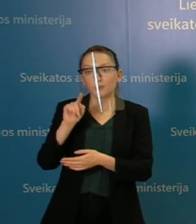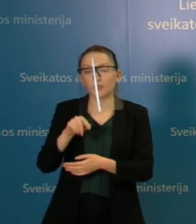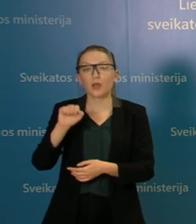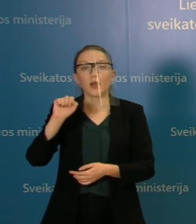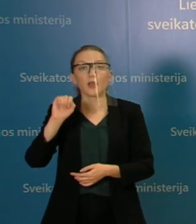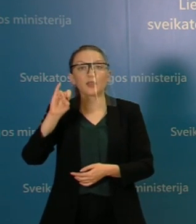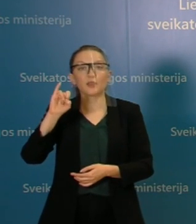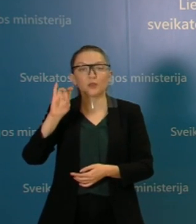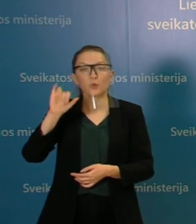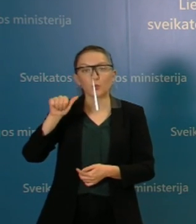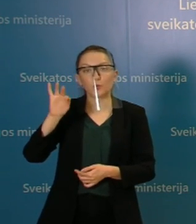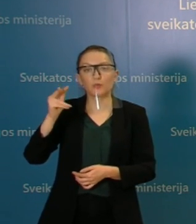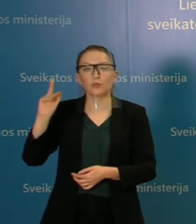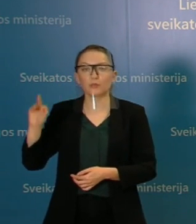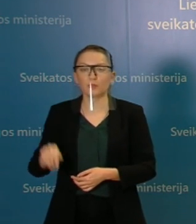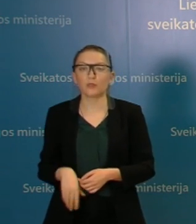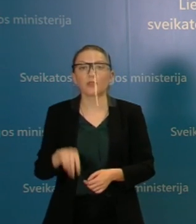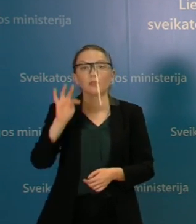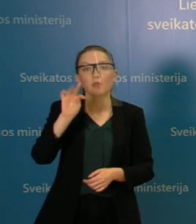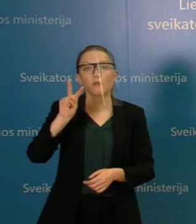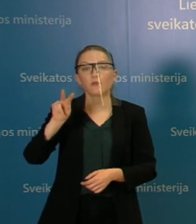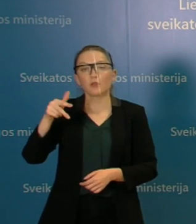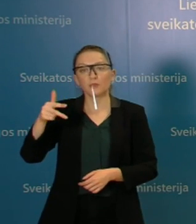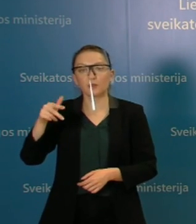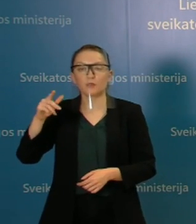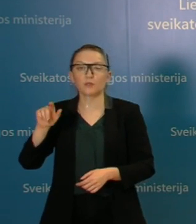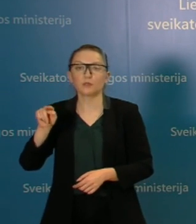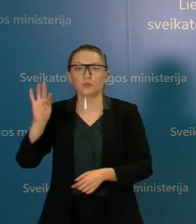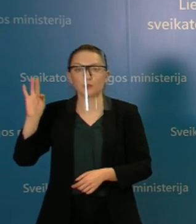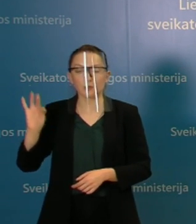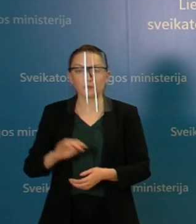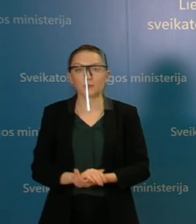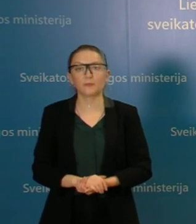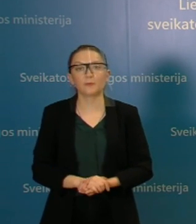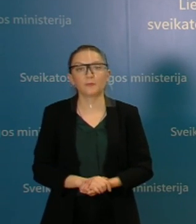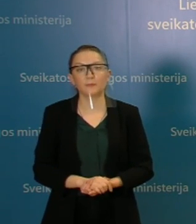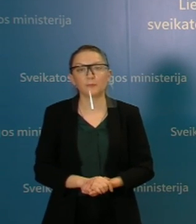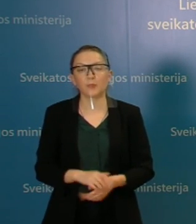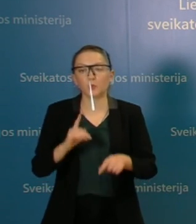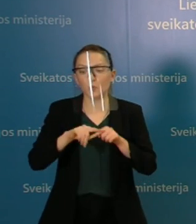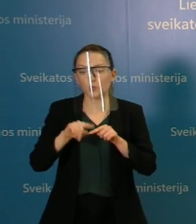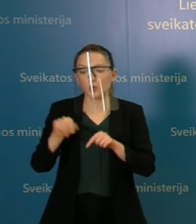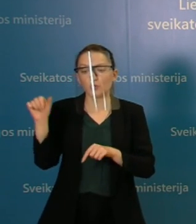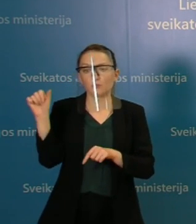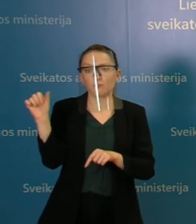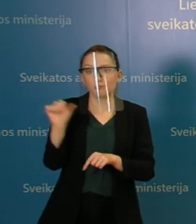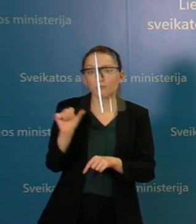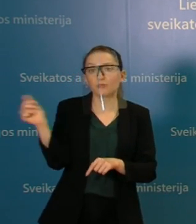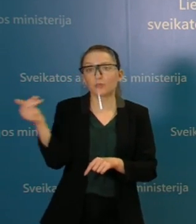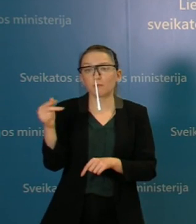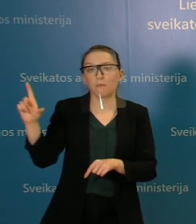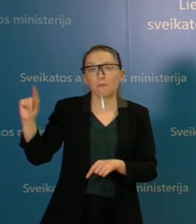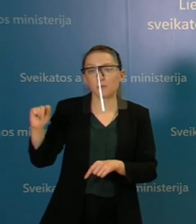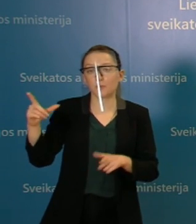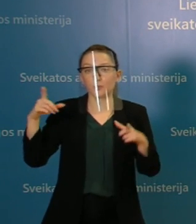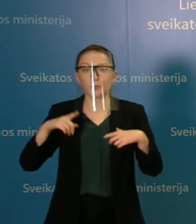aigustė tavo raitė naujienų portalo TV3LT, sveikato žurnalistė, ar tie ilgas svelinių savaitgalis, ką galėtumėte